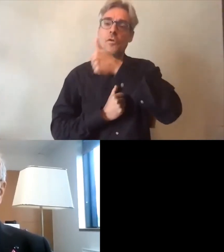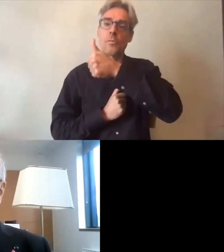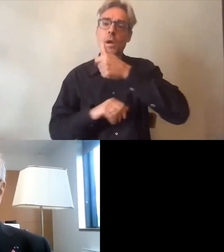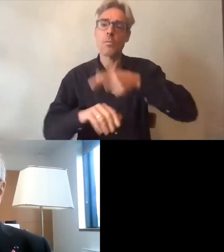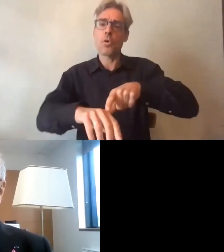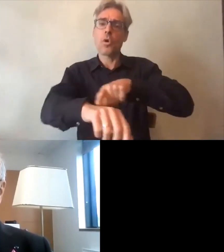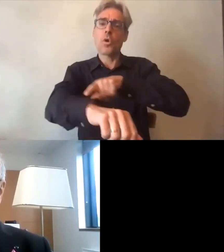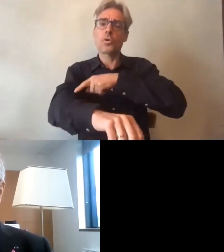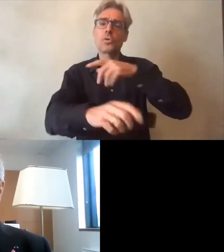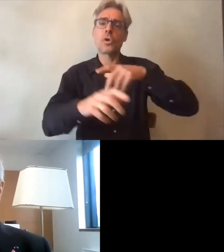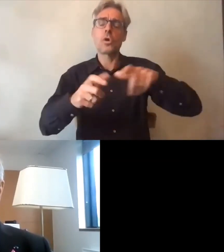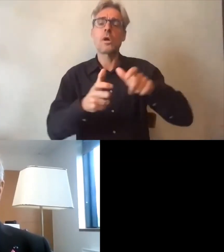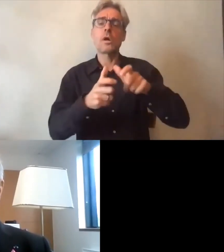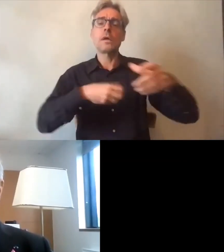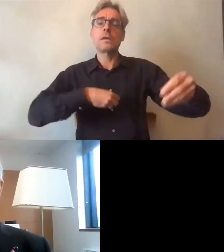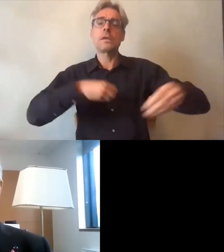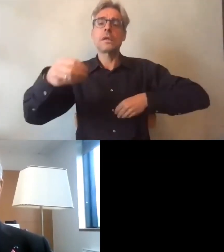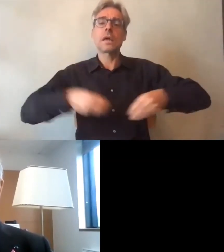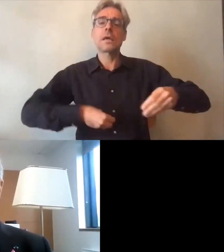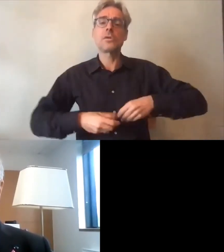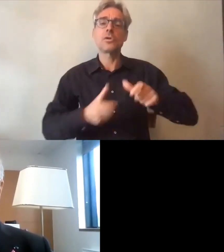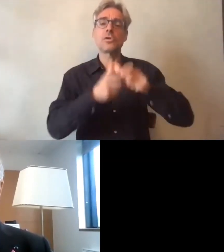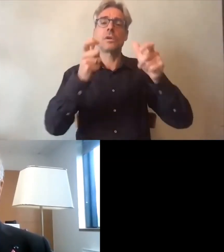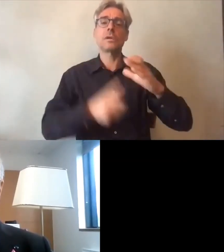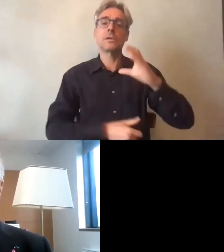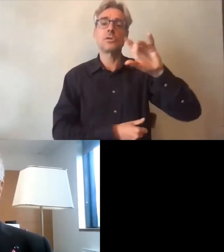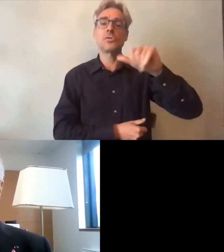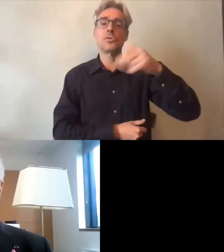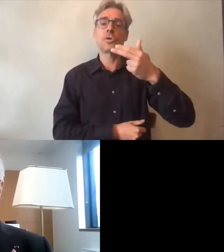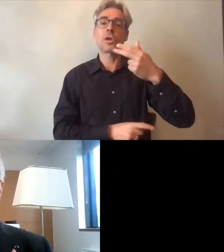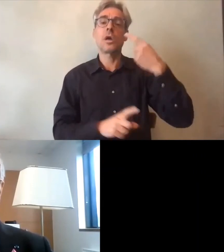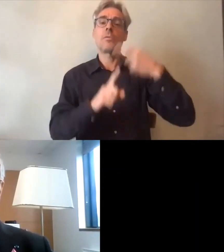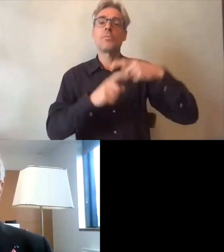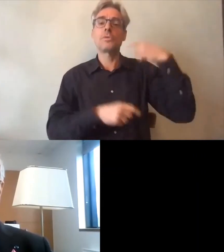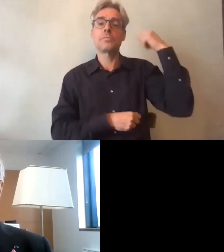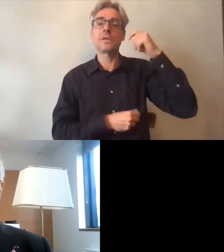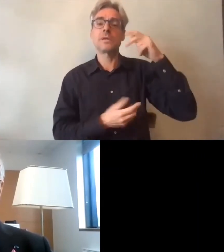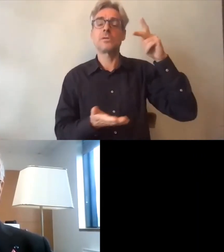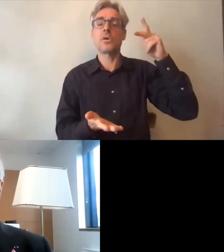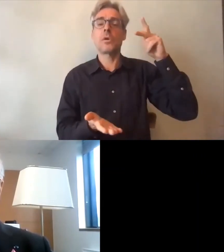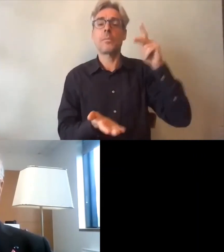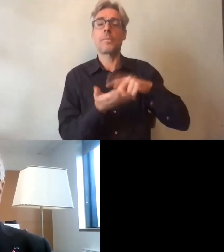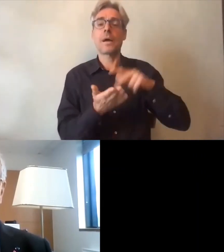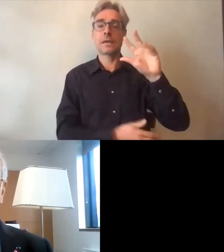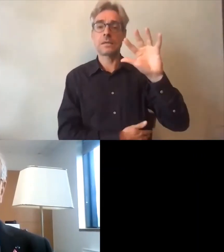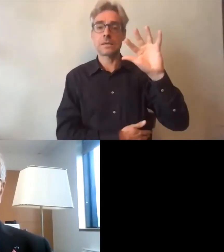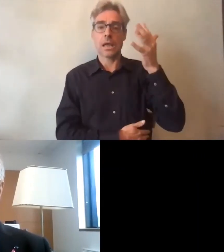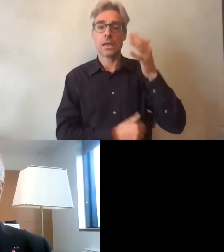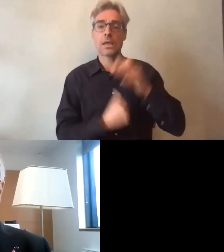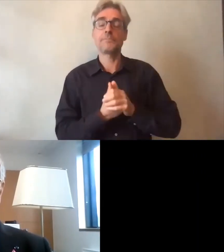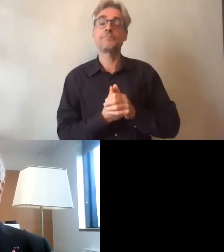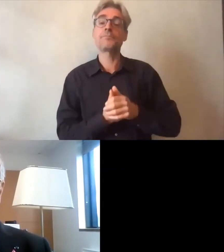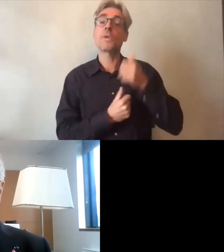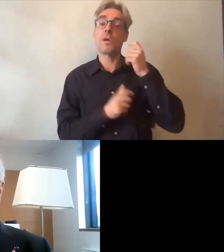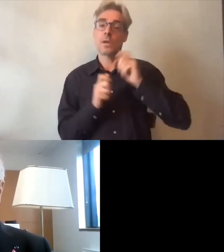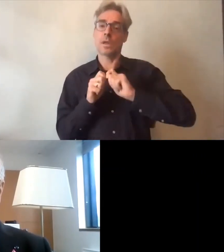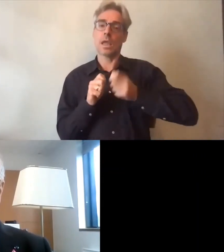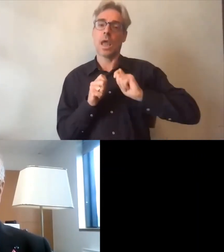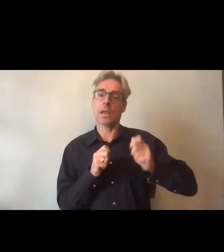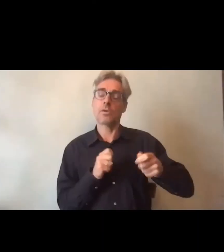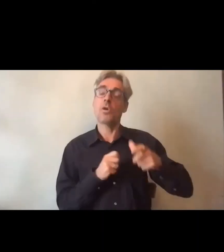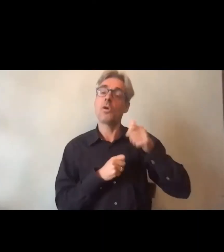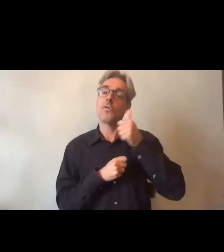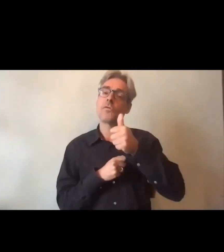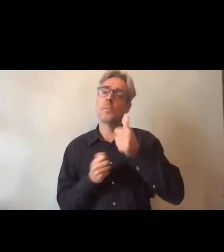le directeur de l'Institut Cochin et également président de l'Université Paris Descartes vous êtes aussi l'auteur d'un très grand nombre d